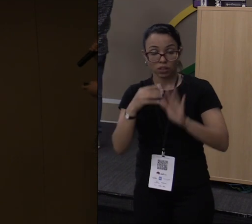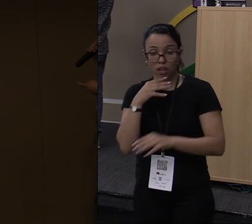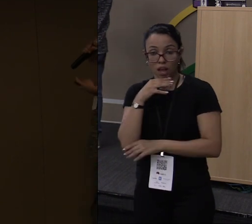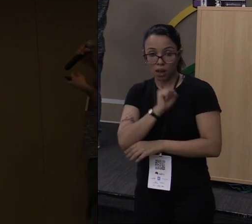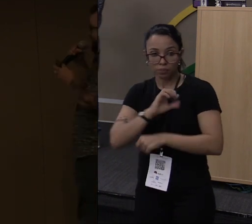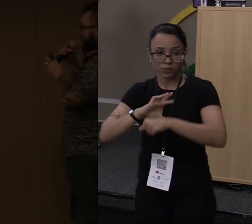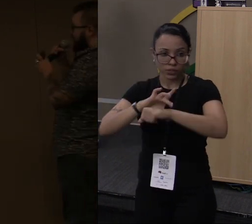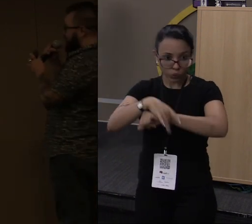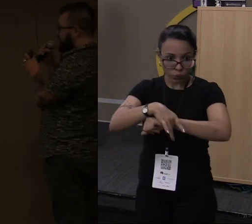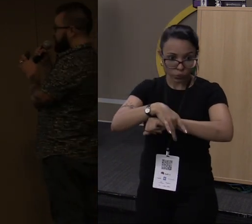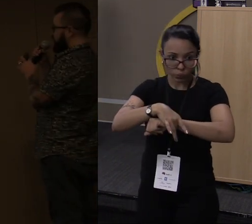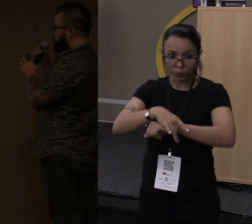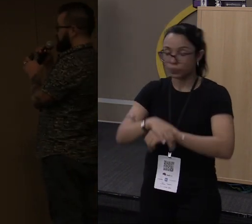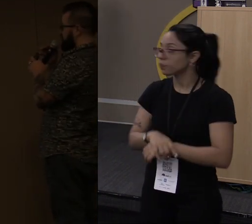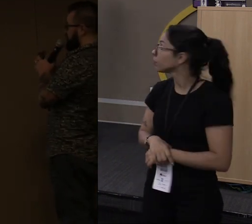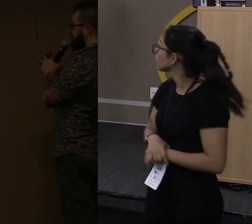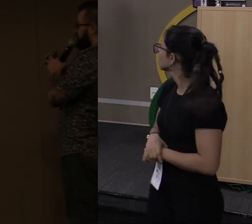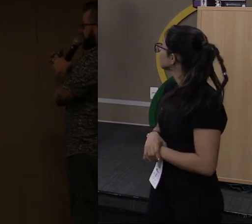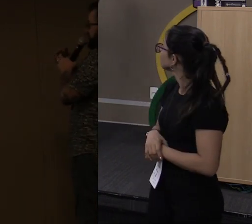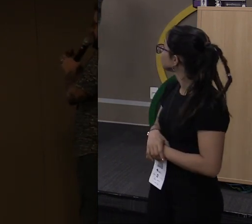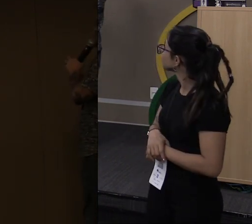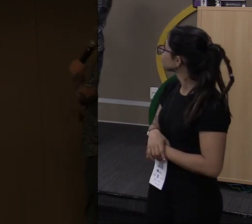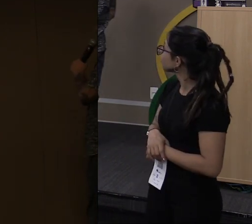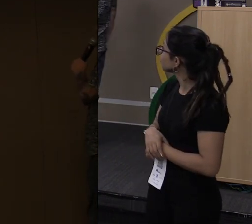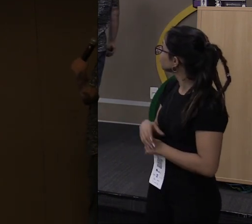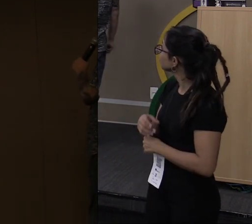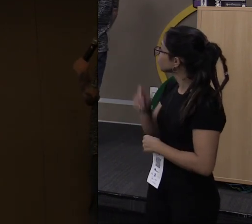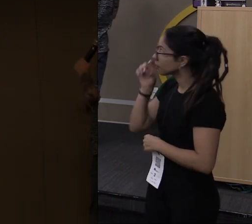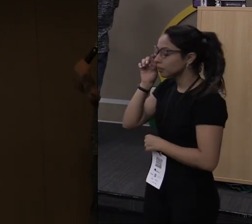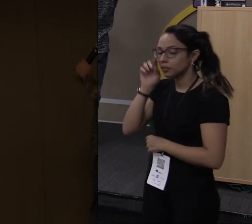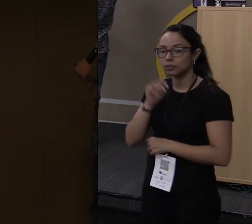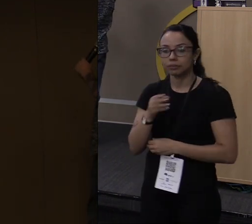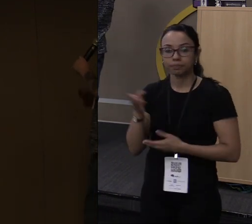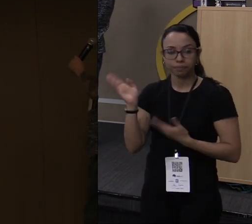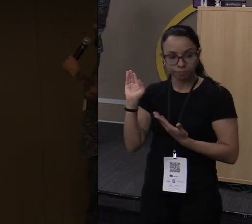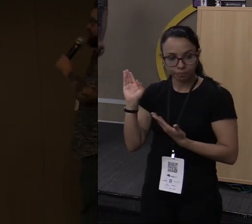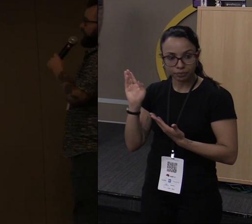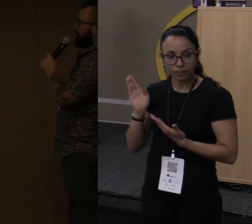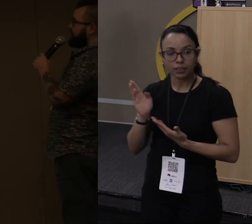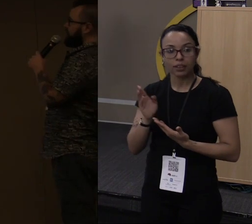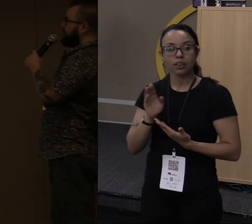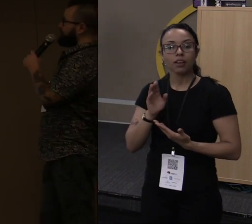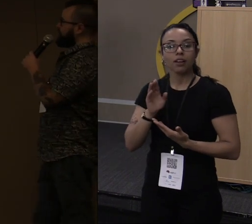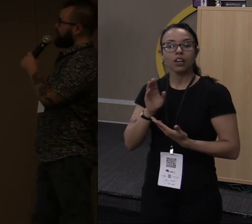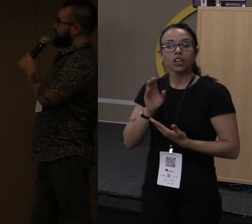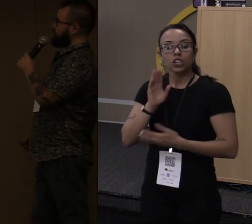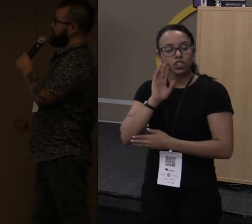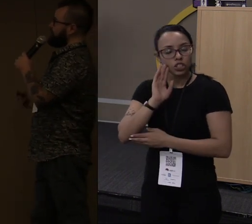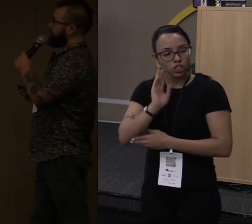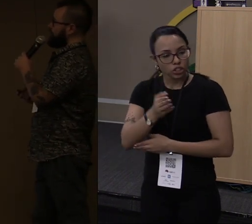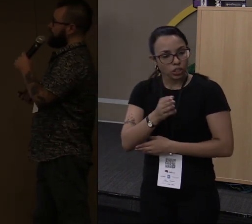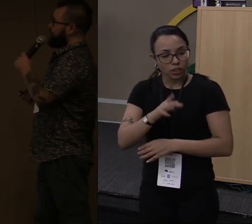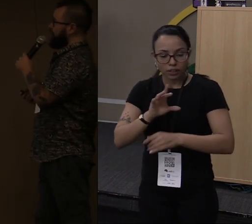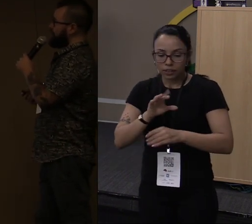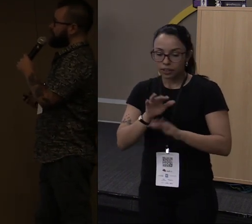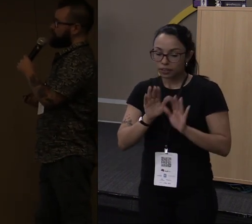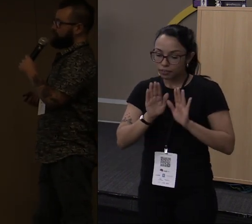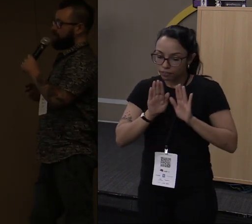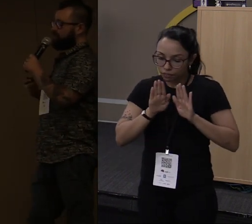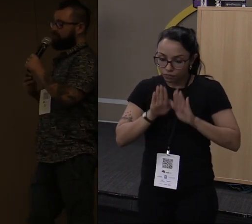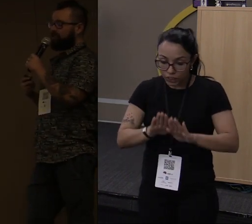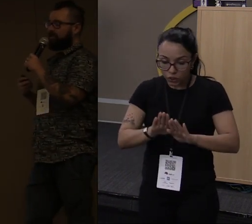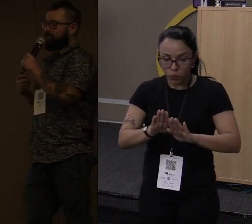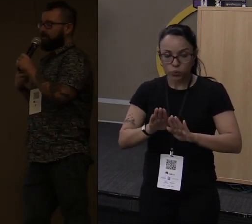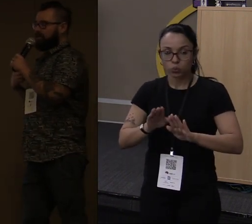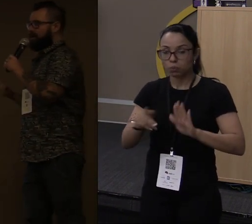Aí para finalizar, a parte do ecossistema de Rust. O ecossistema de Rust já está muito bem estabelecido para embedded,